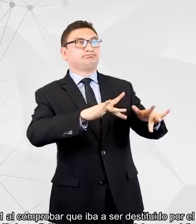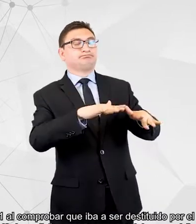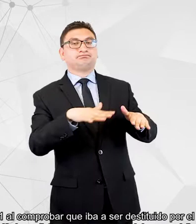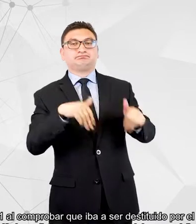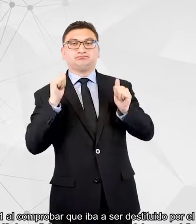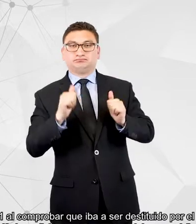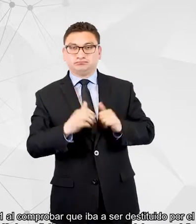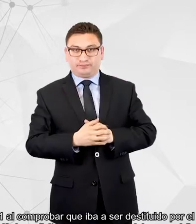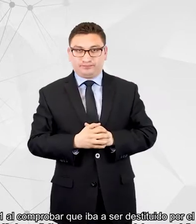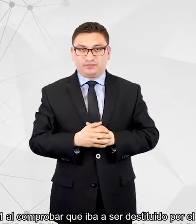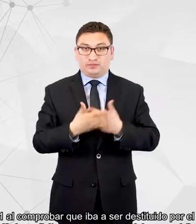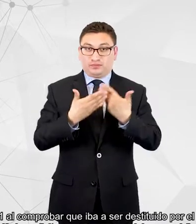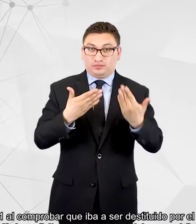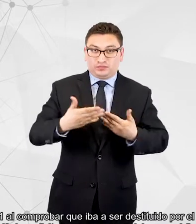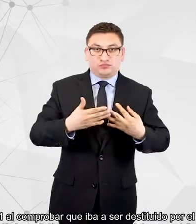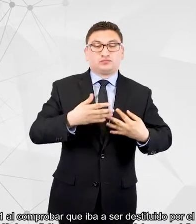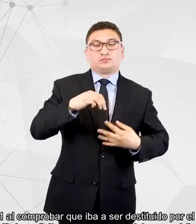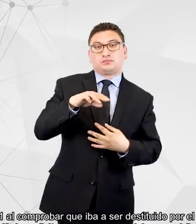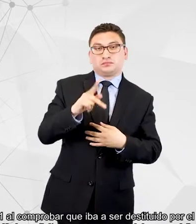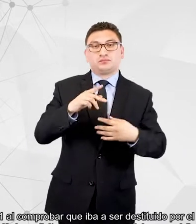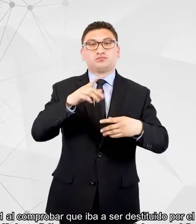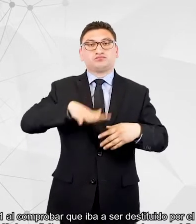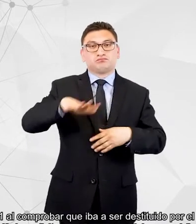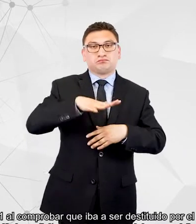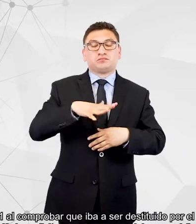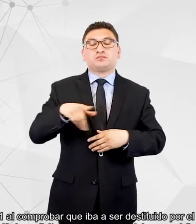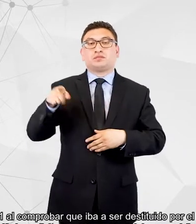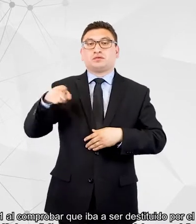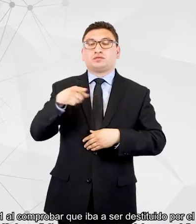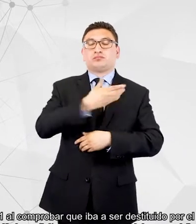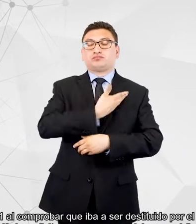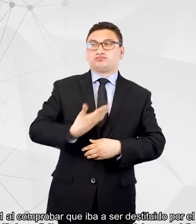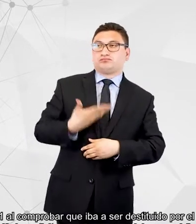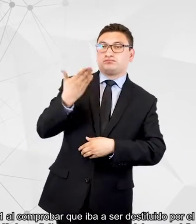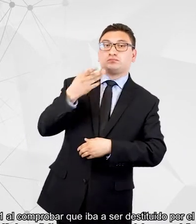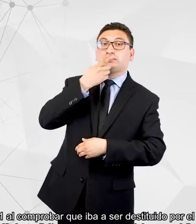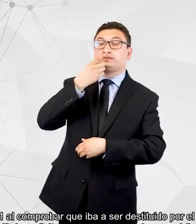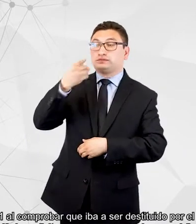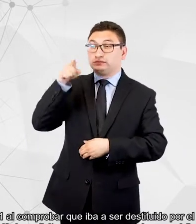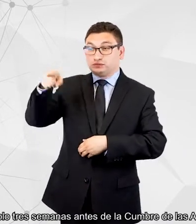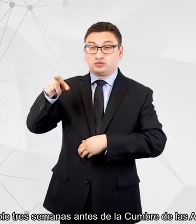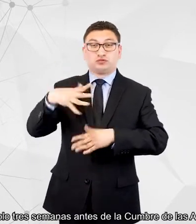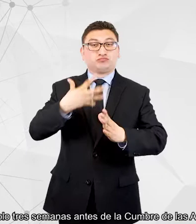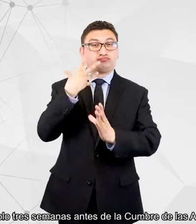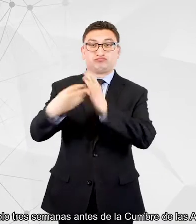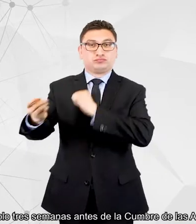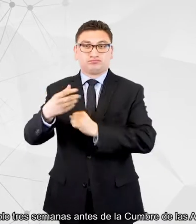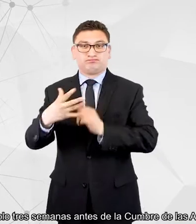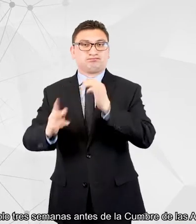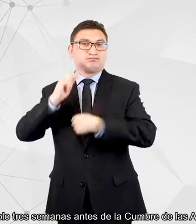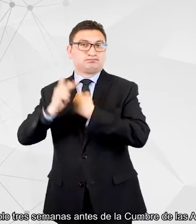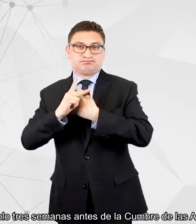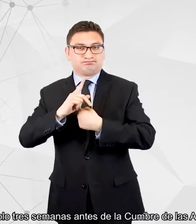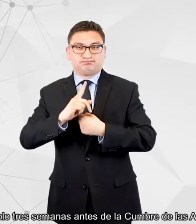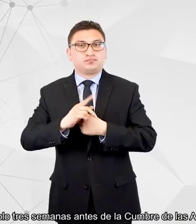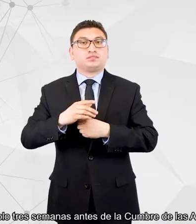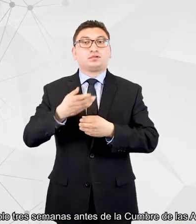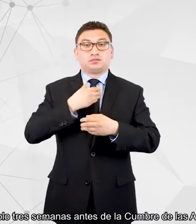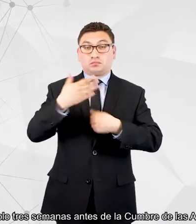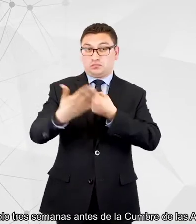La Fiscalía ha solicitado al Poder Judicial que prohíba su salida del país. La crisis llega solo tres semanas antes de la Cumbre